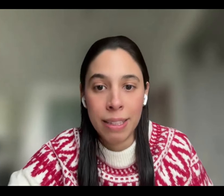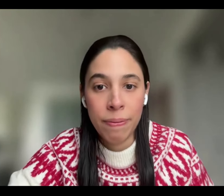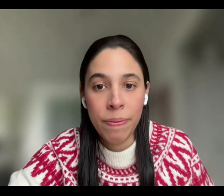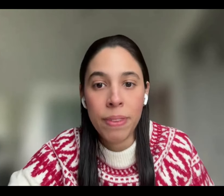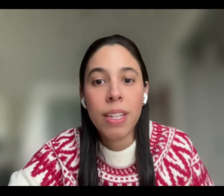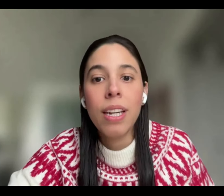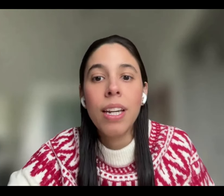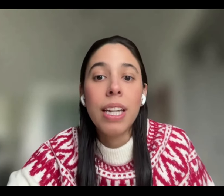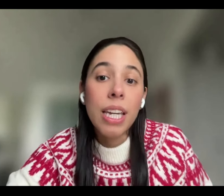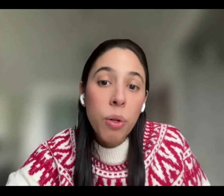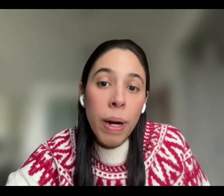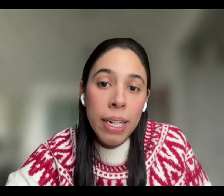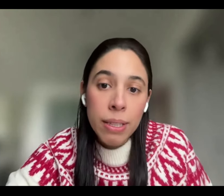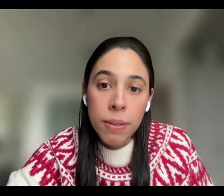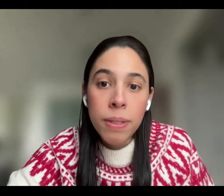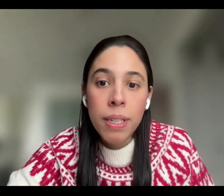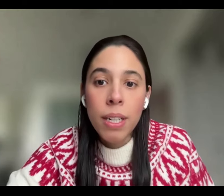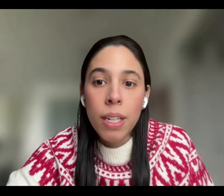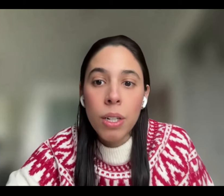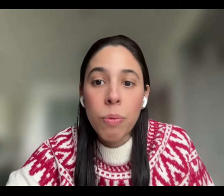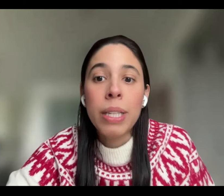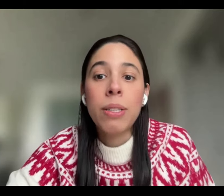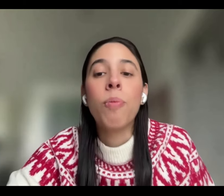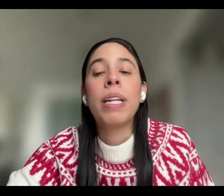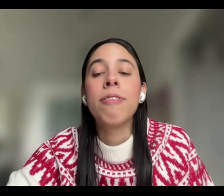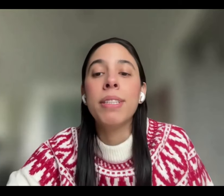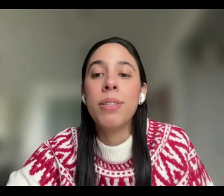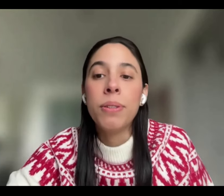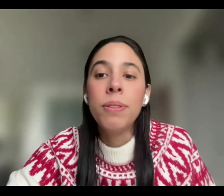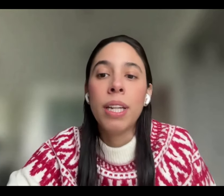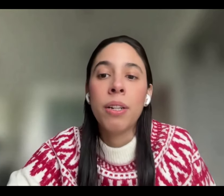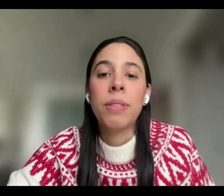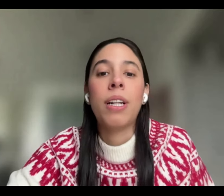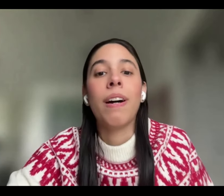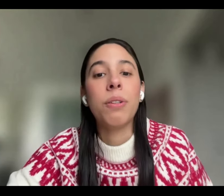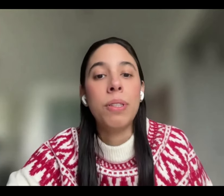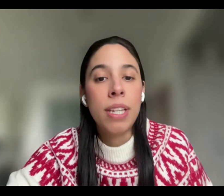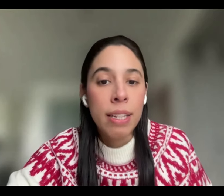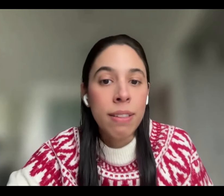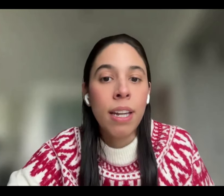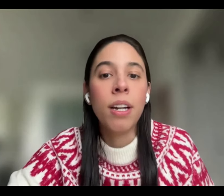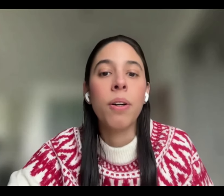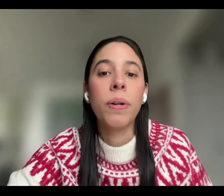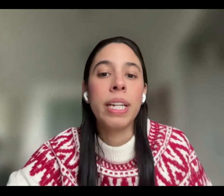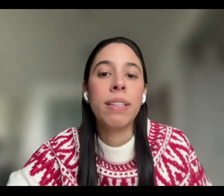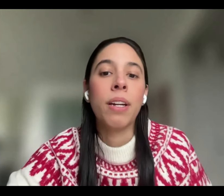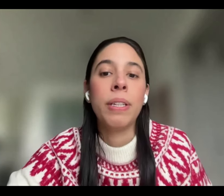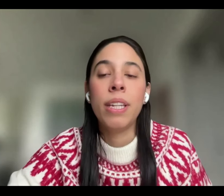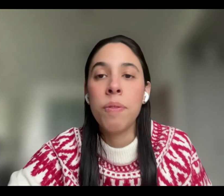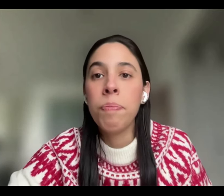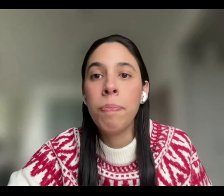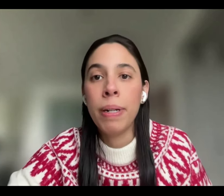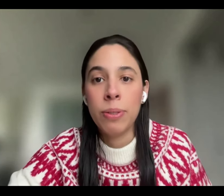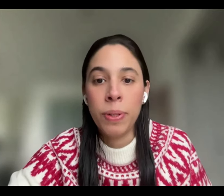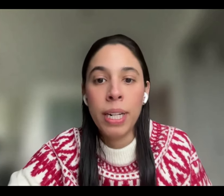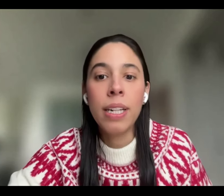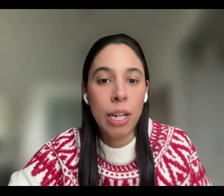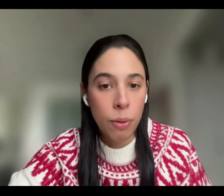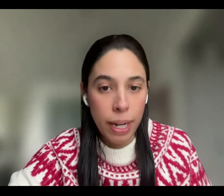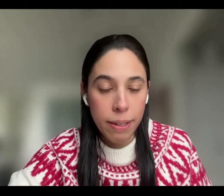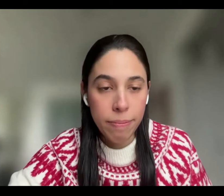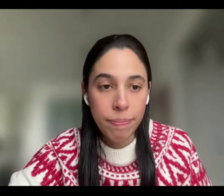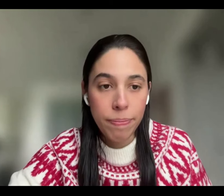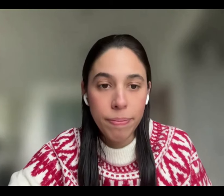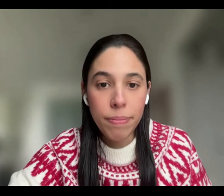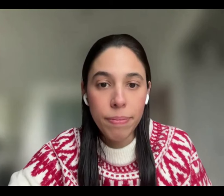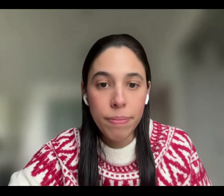con dignidad. Y cuarto, cuando lo manifestó, se encontraba consciente, orientado en tiempo, persona